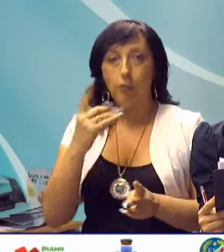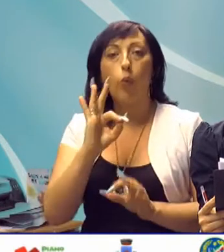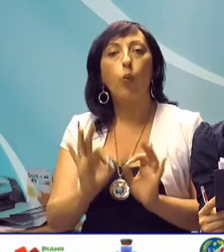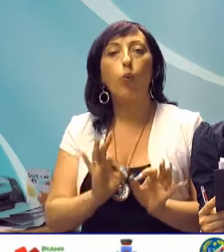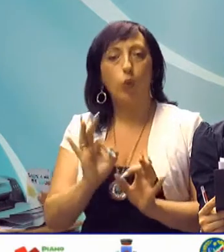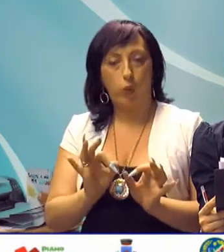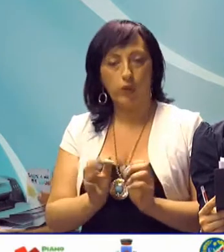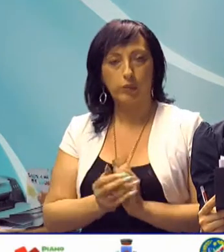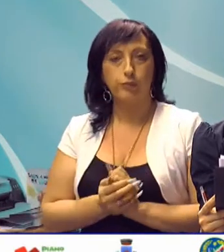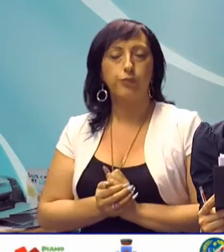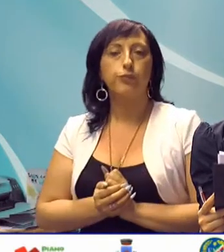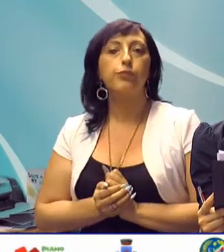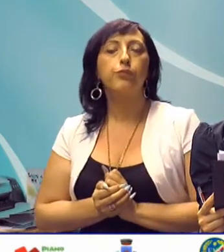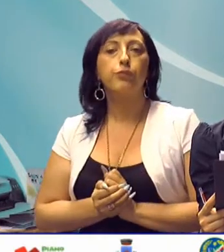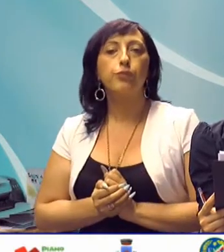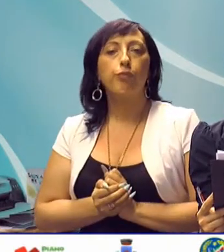cure del caso.